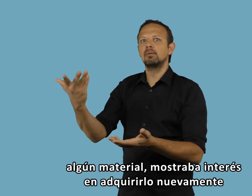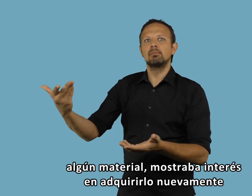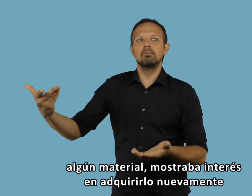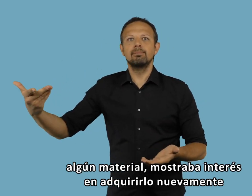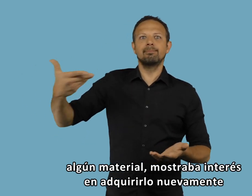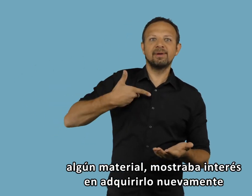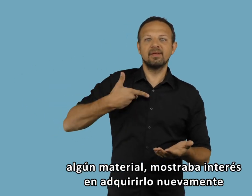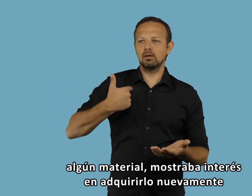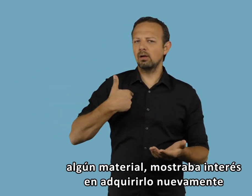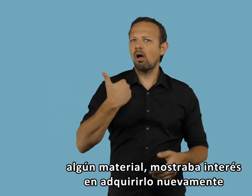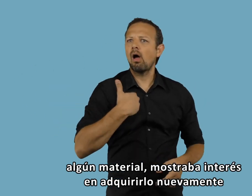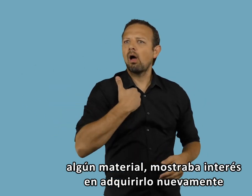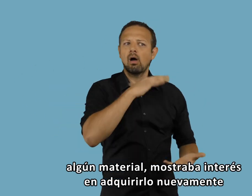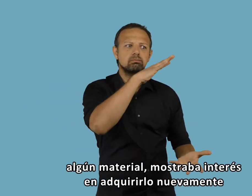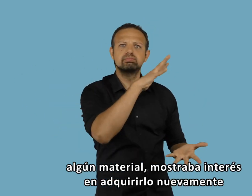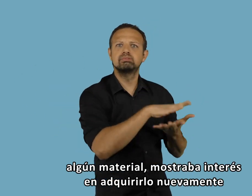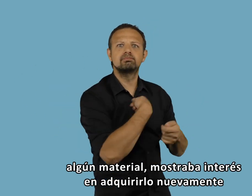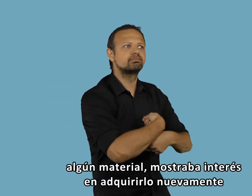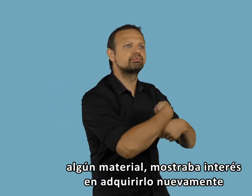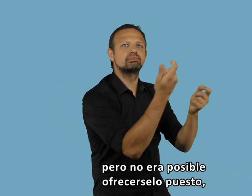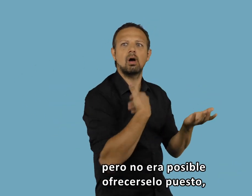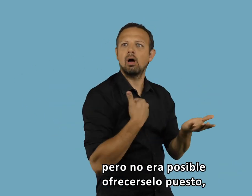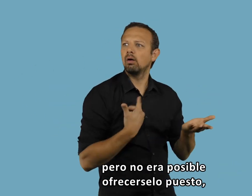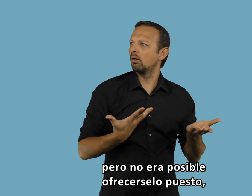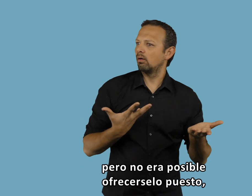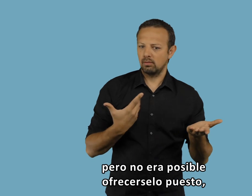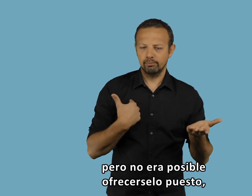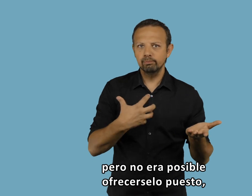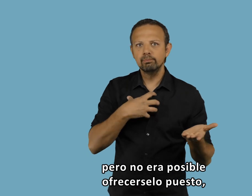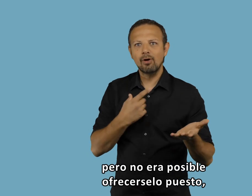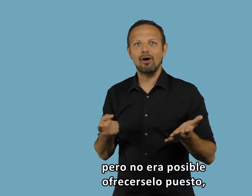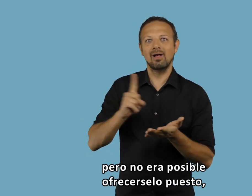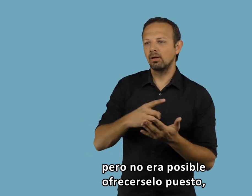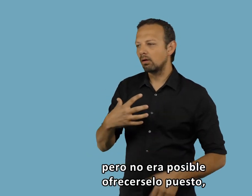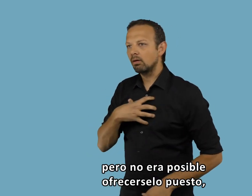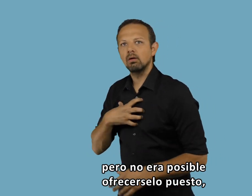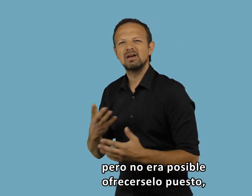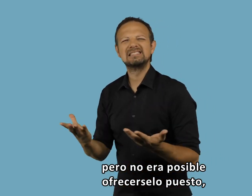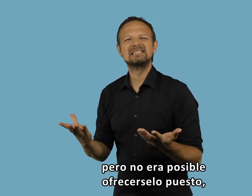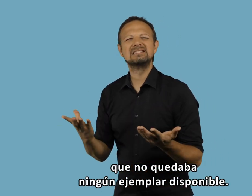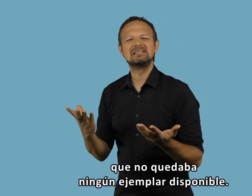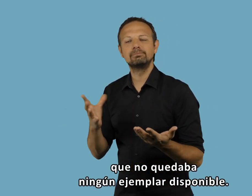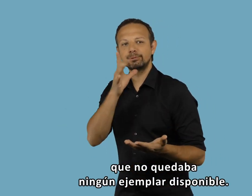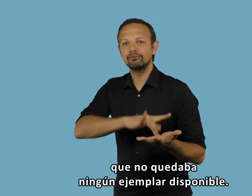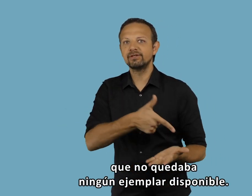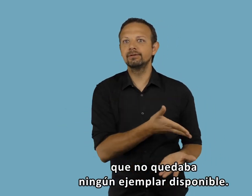material mostraba interés en adquirirlo nuevamente pero no era posible ofrecérselo puesto que no quedaba ningún ejemplar disponible.